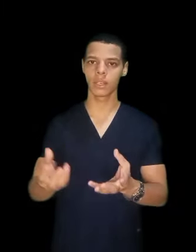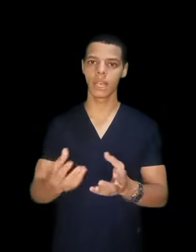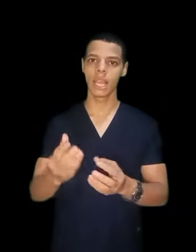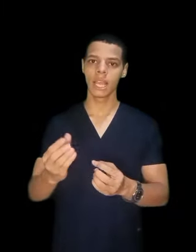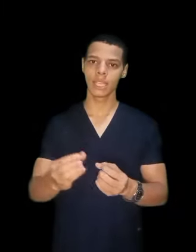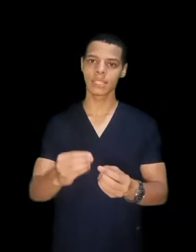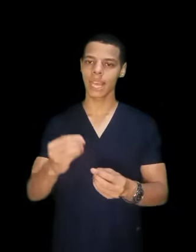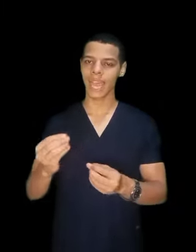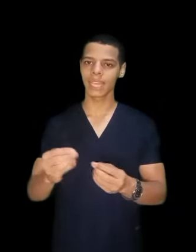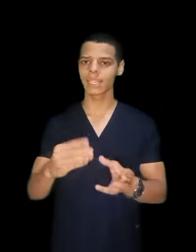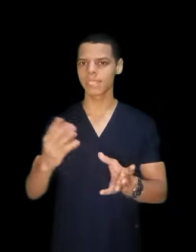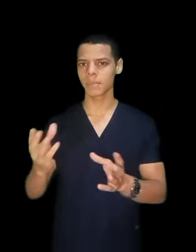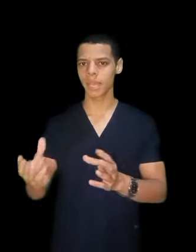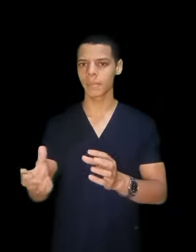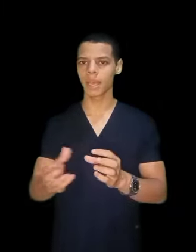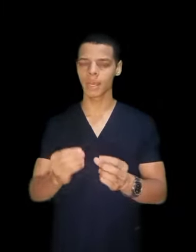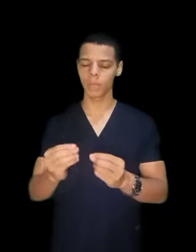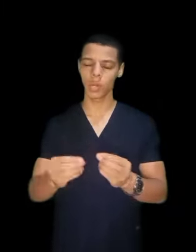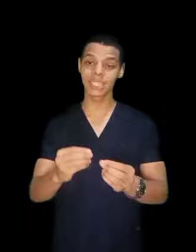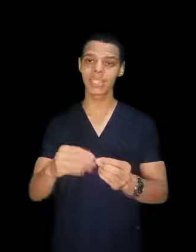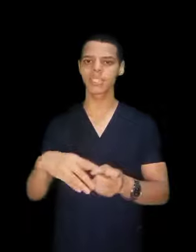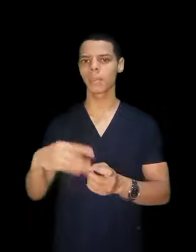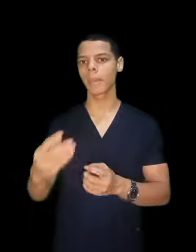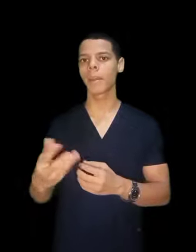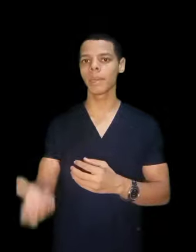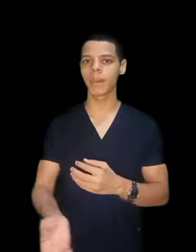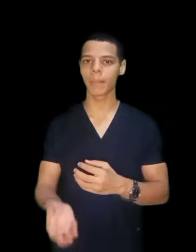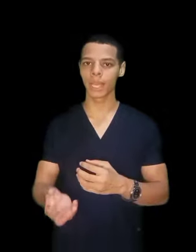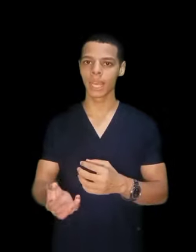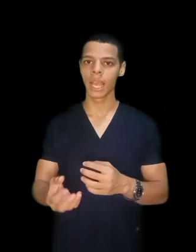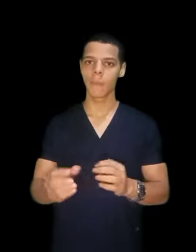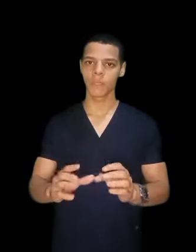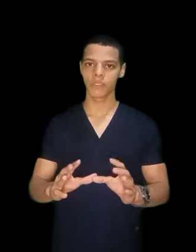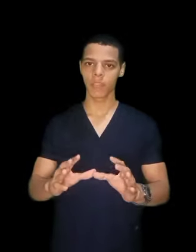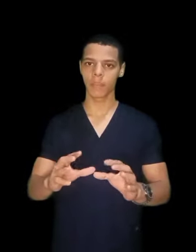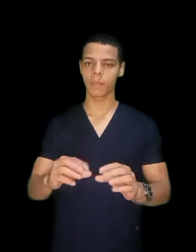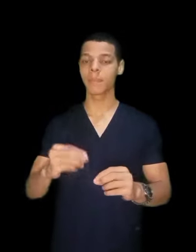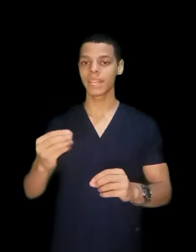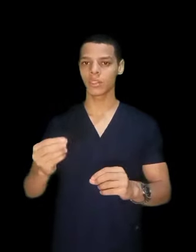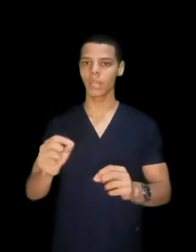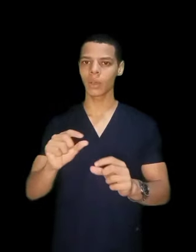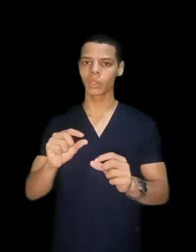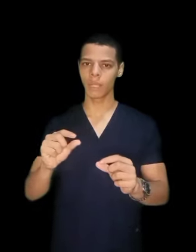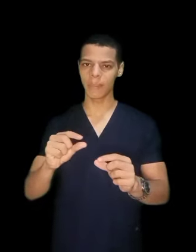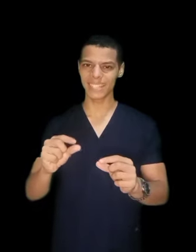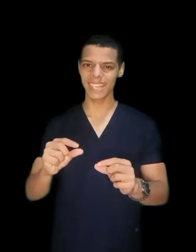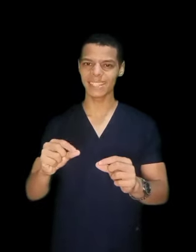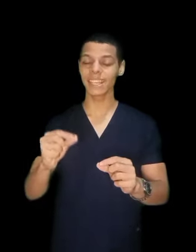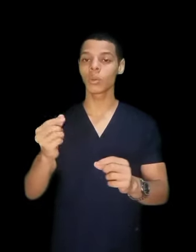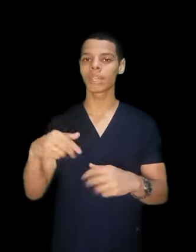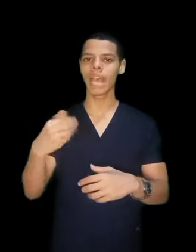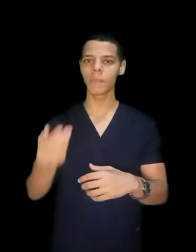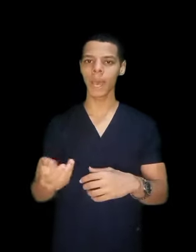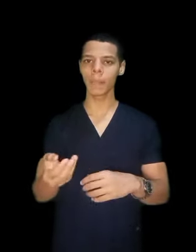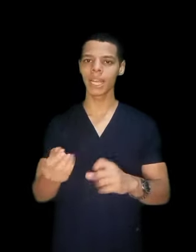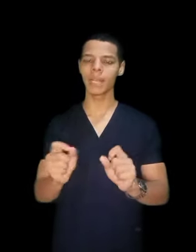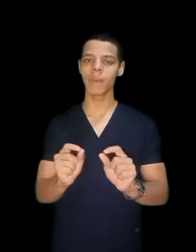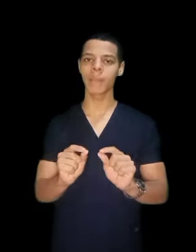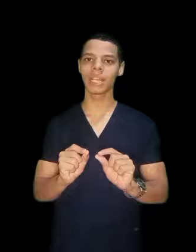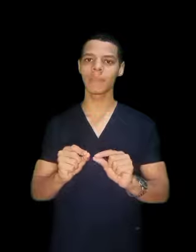لسه الحاجات لسه بيجيبها المواد لسه بجيبها من المعمل فبيبدأ ان هو ياخد مقاساتك يودها المعمل المعمل